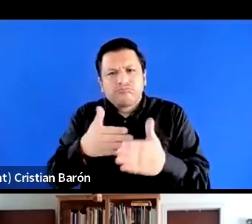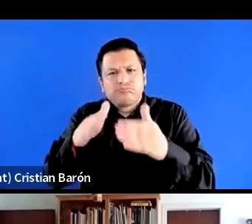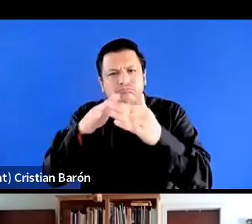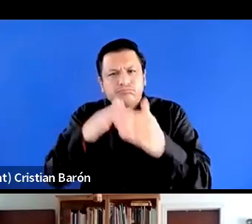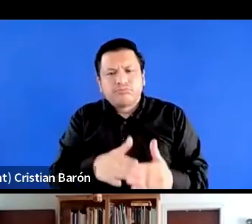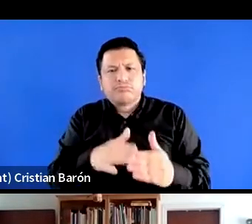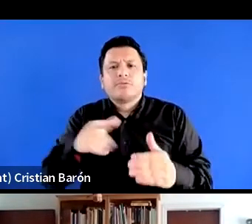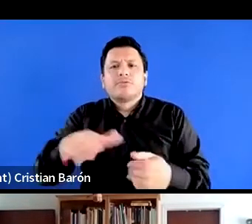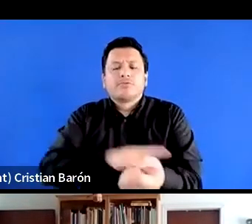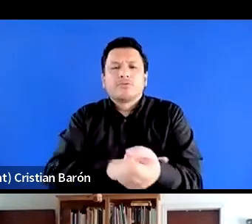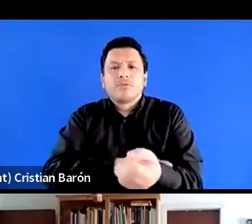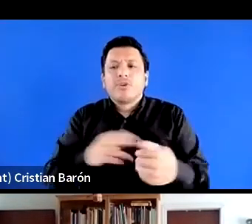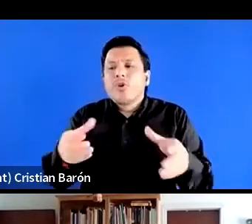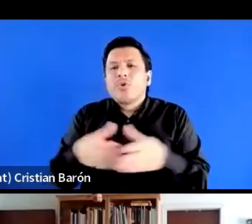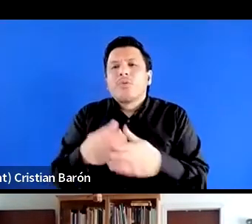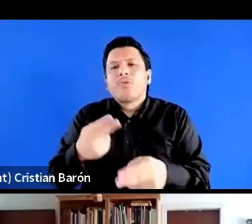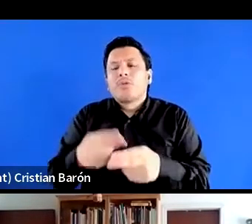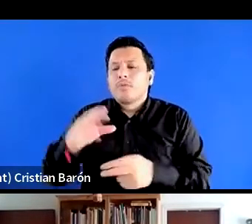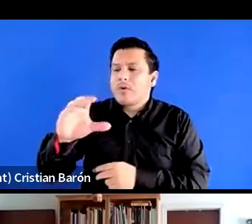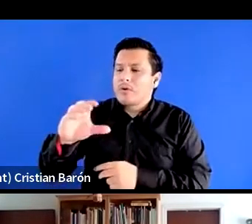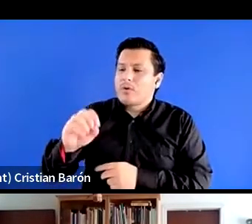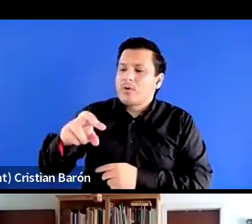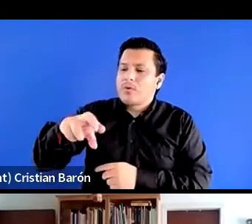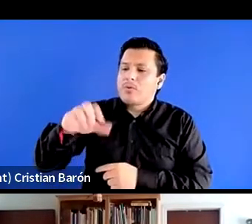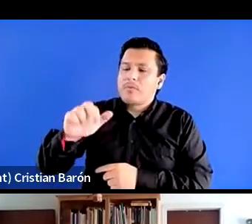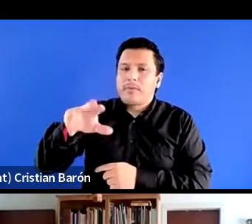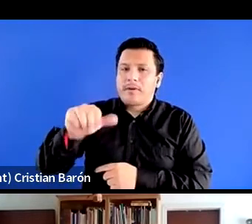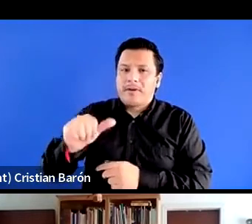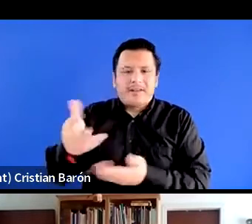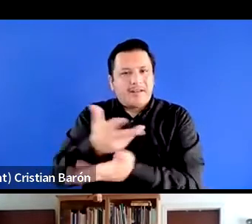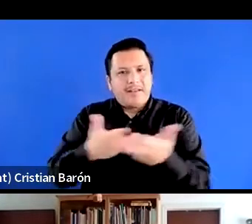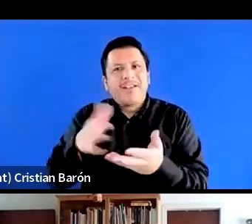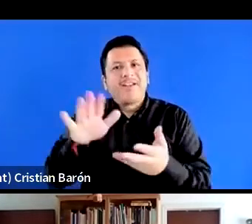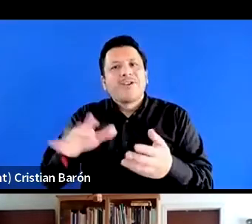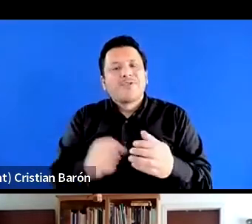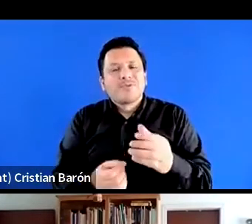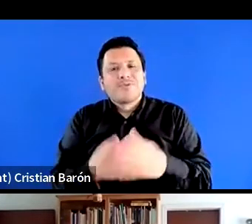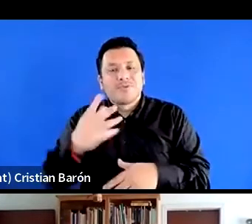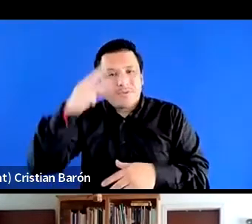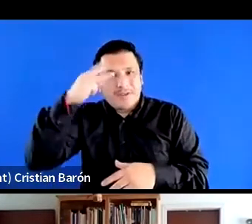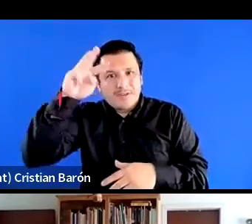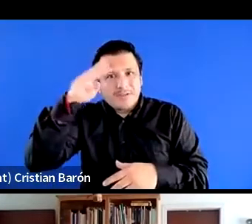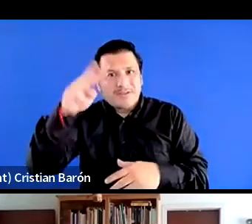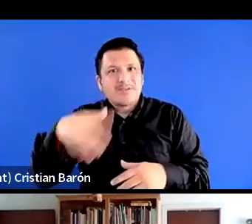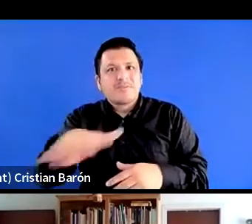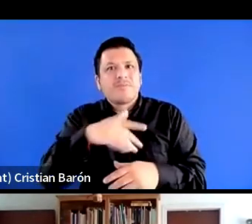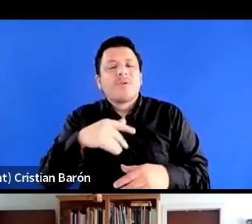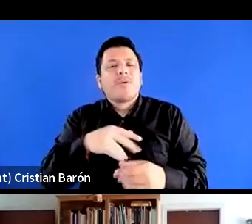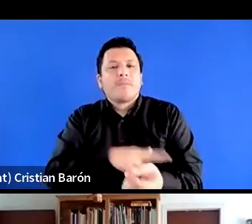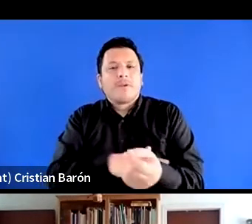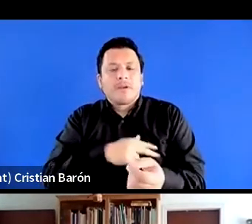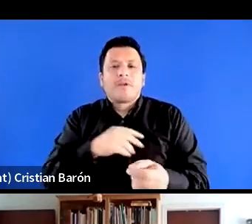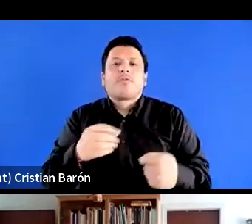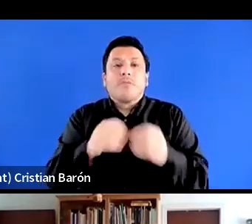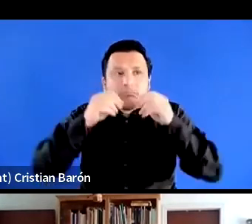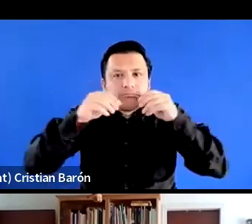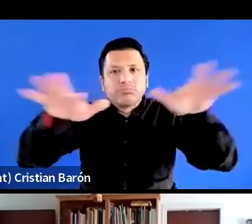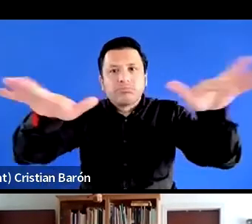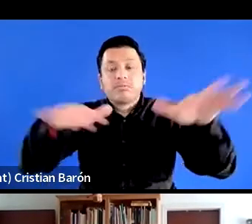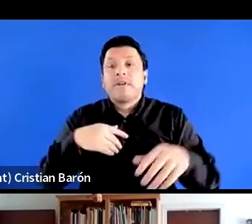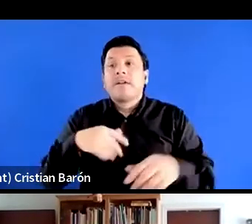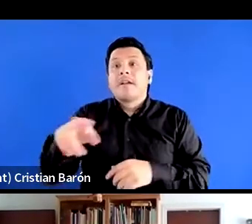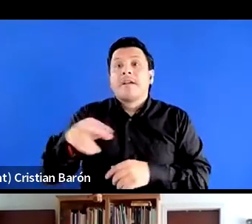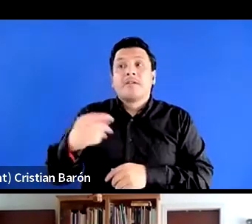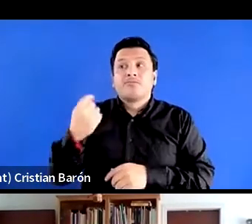organización dedicada a hacer del racismo en México un asunto público. En marzo de 2022, se